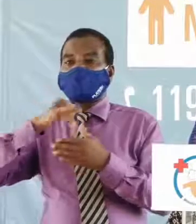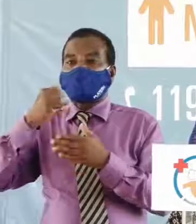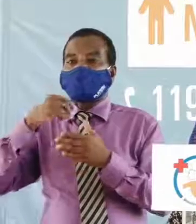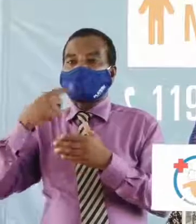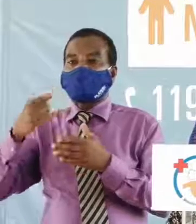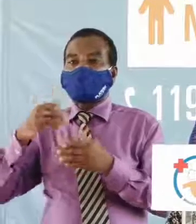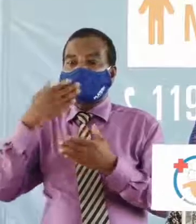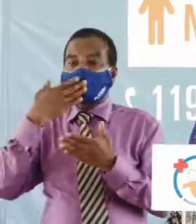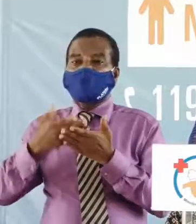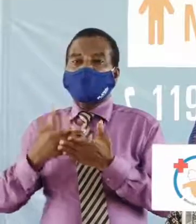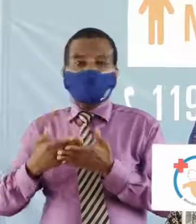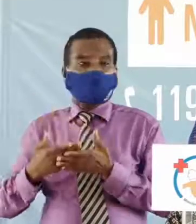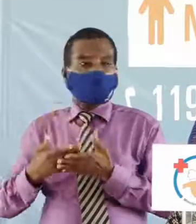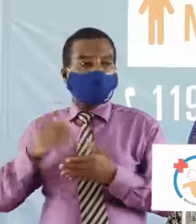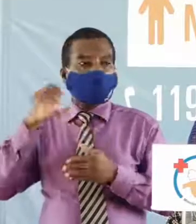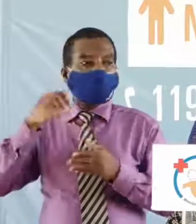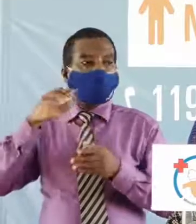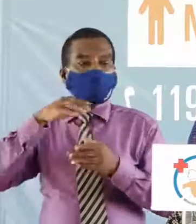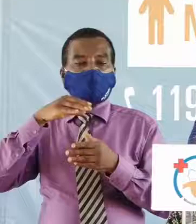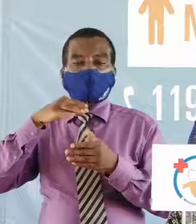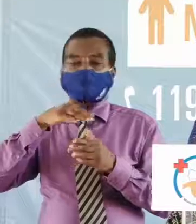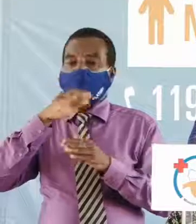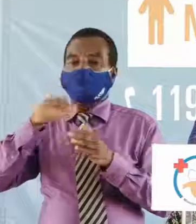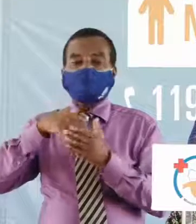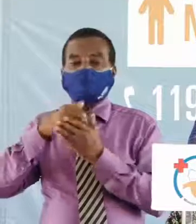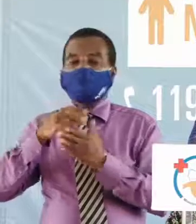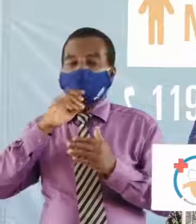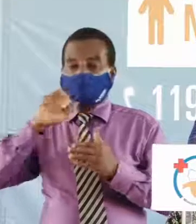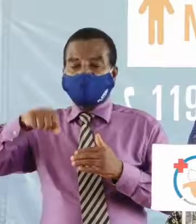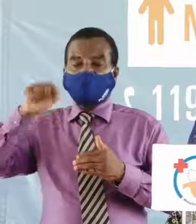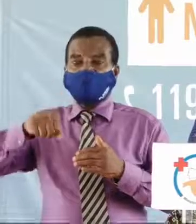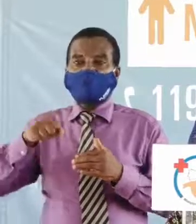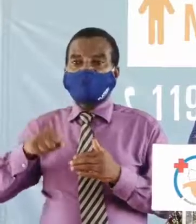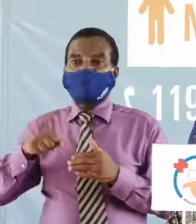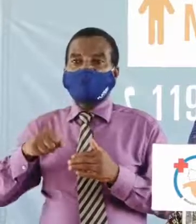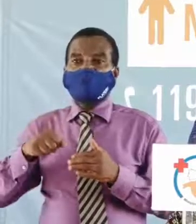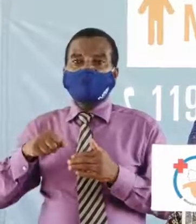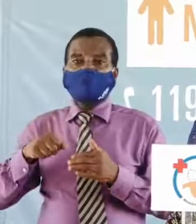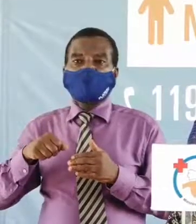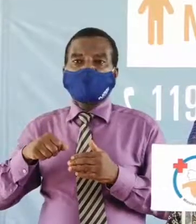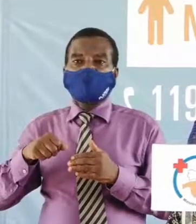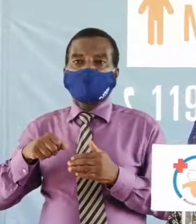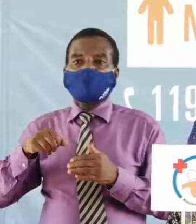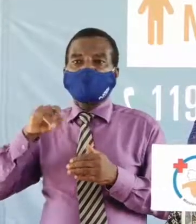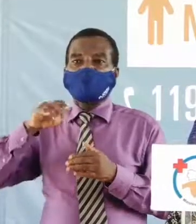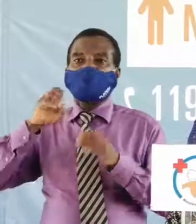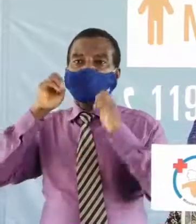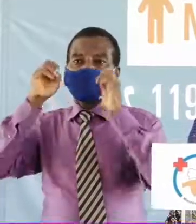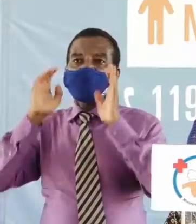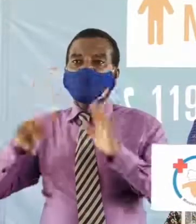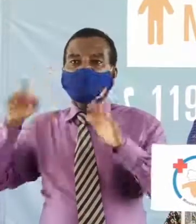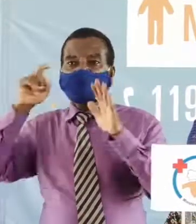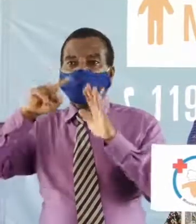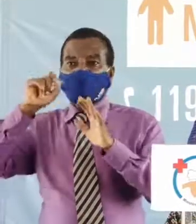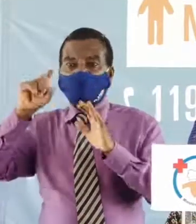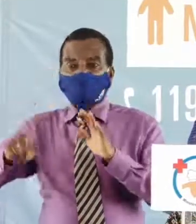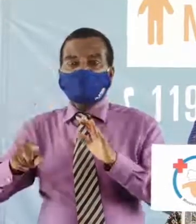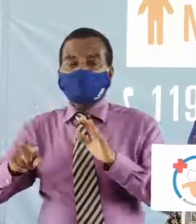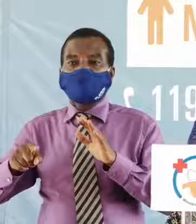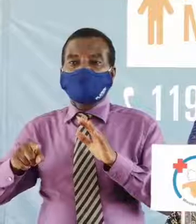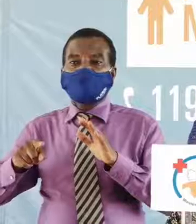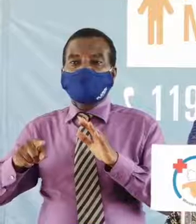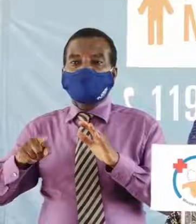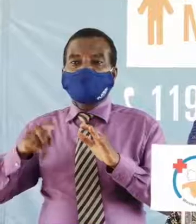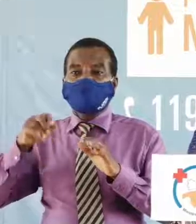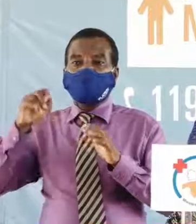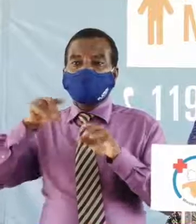préoccupation parce que si c'est oui il y eu des cas si c'est oui il y a eu des enseignants testés si c oui parce qu'ils sont venus